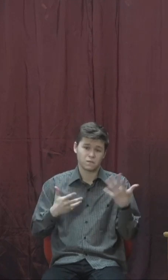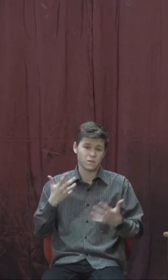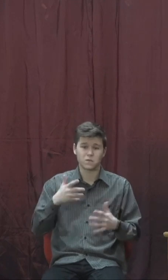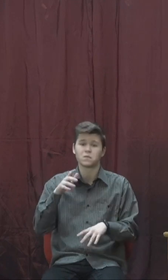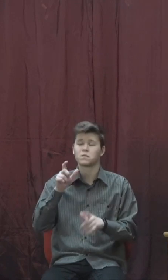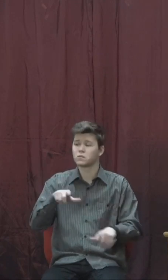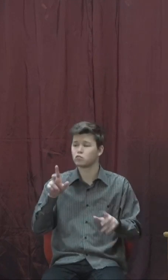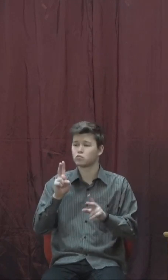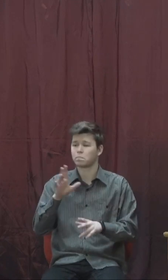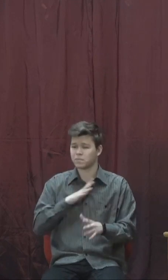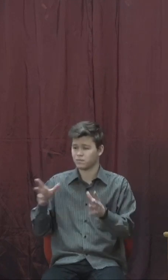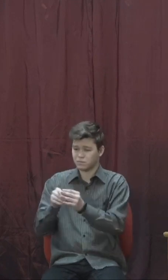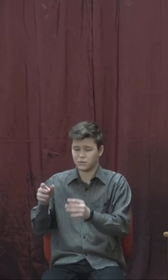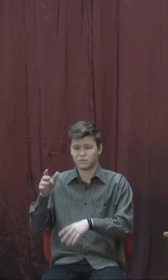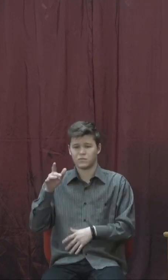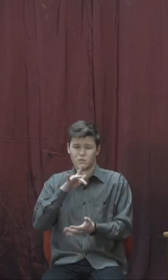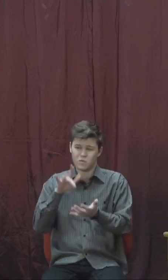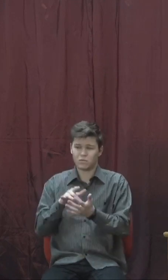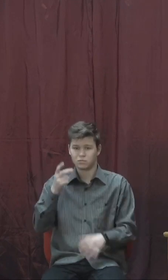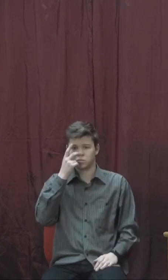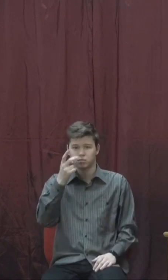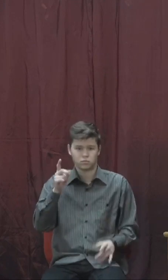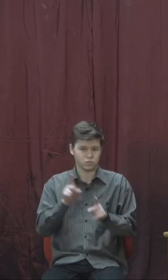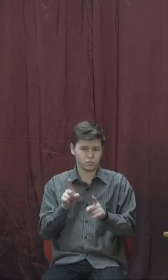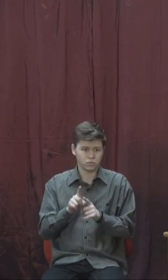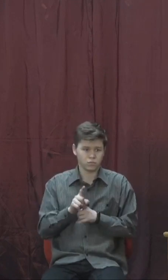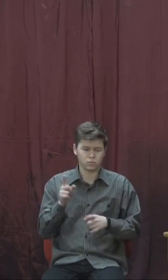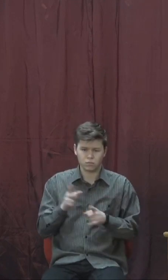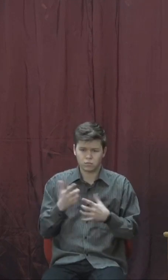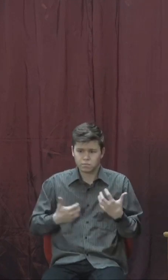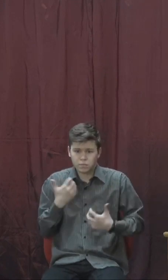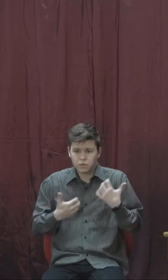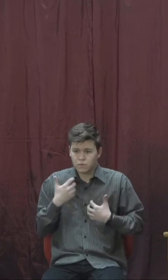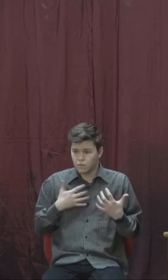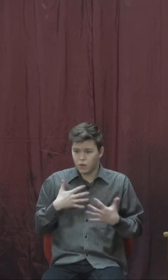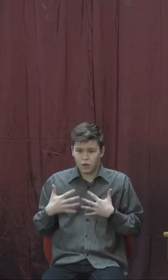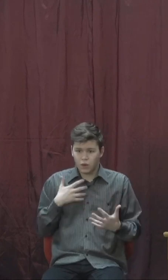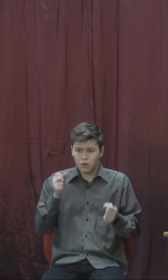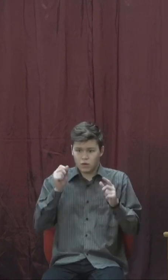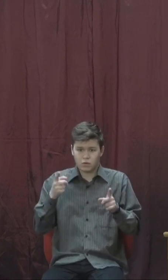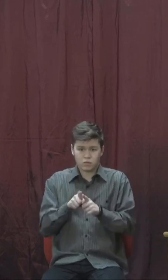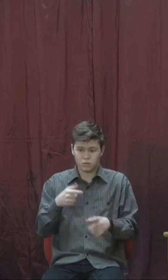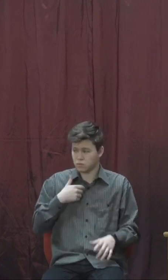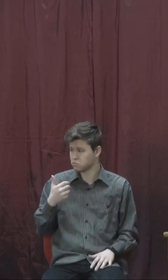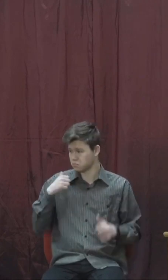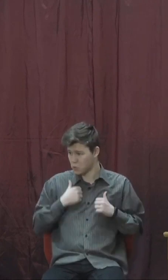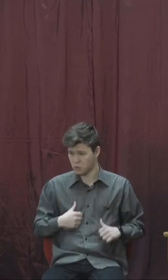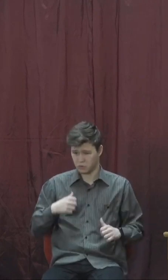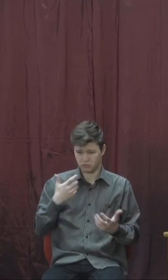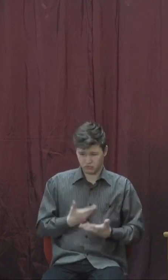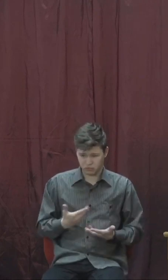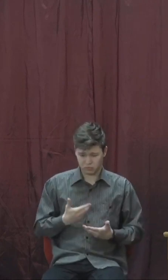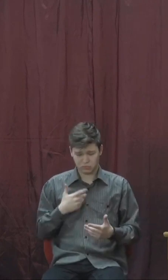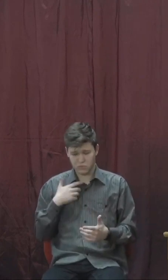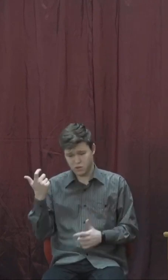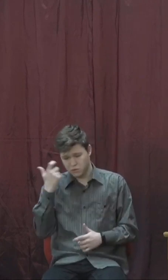разом із слугою Єлисея, в них закралася велика паніка. Ось так собі люди мирно жили, господарювали і